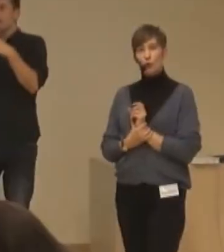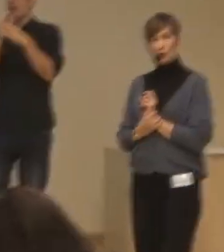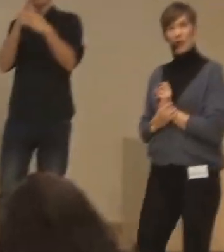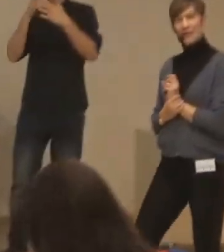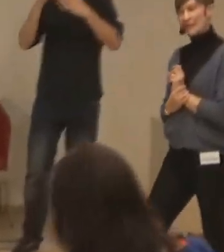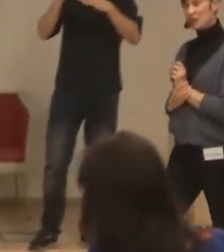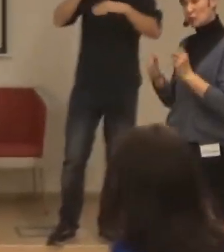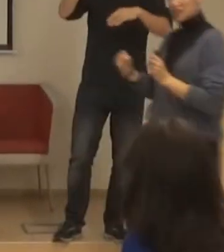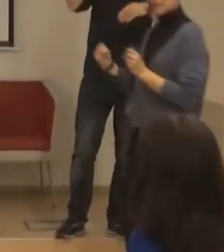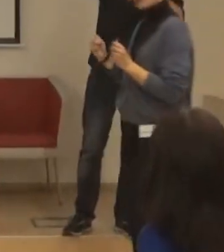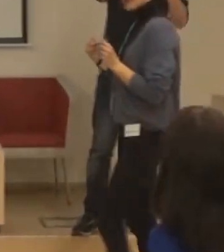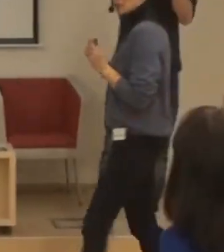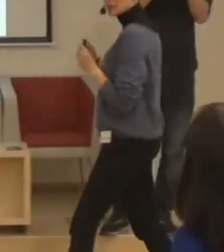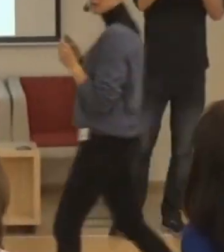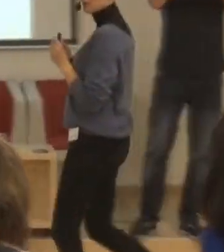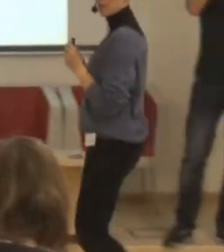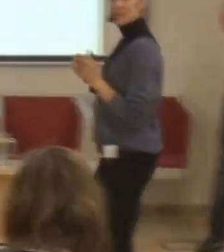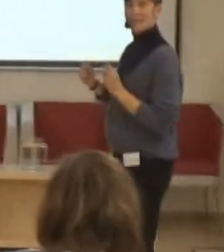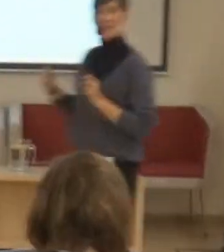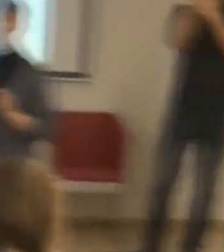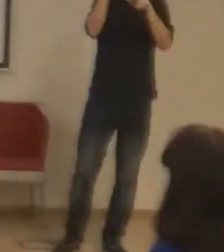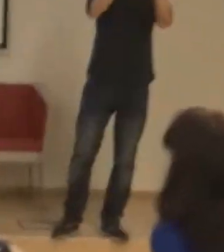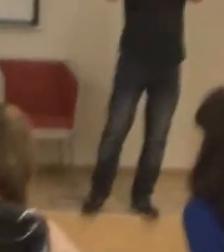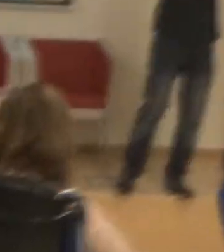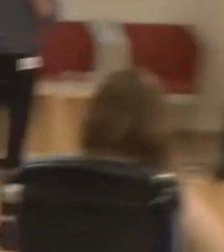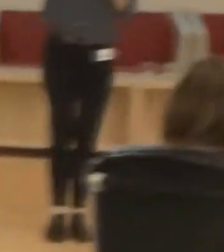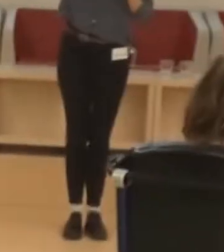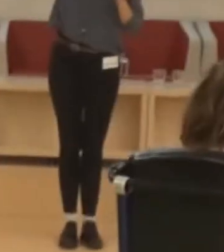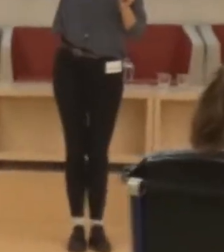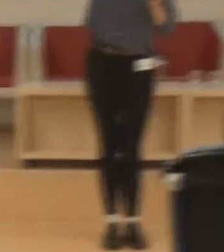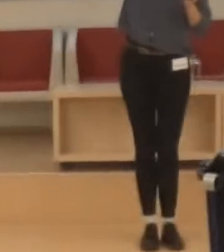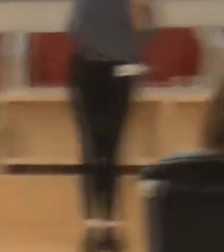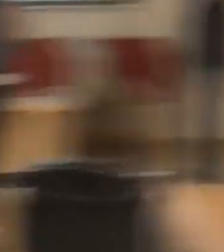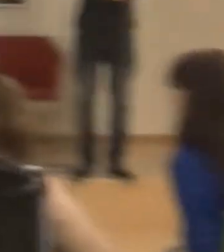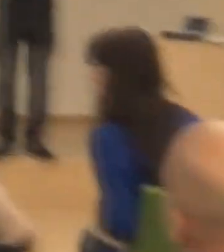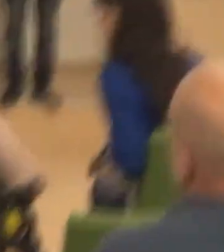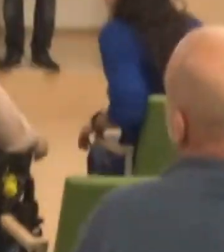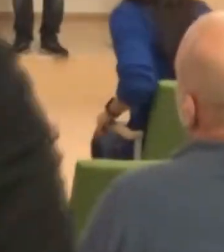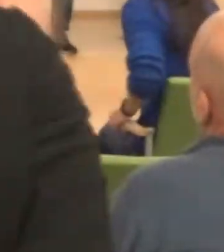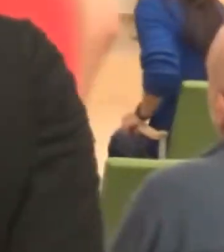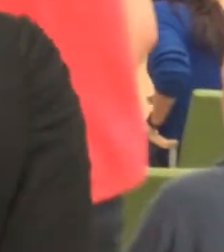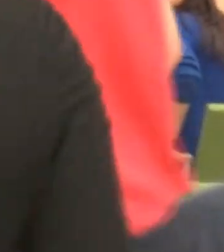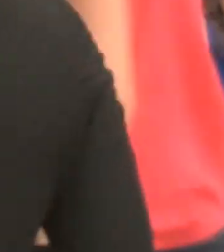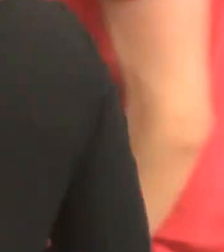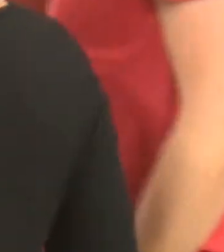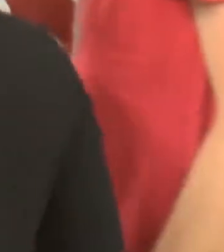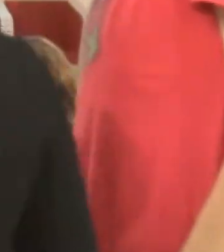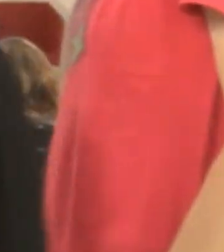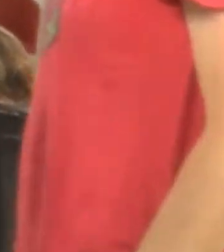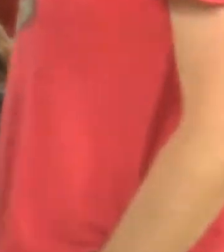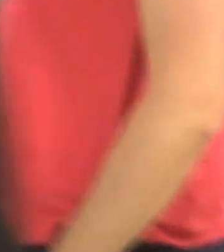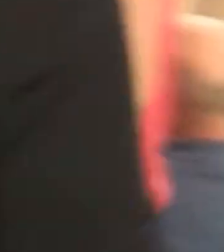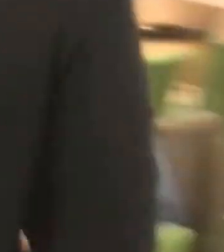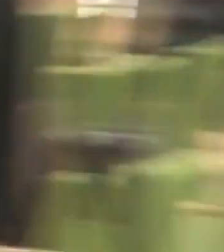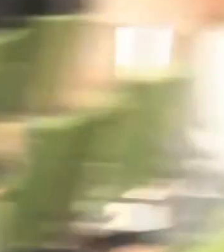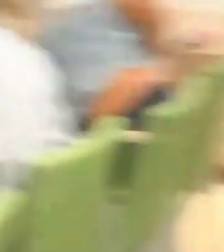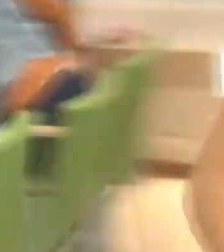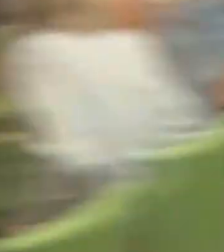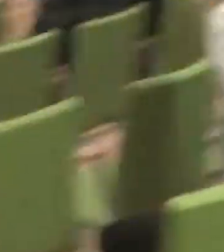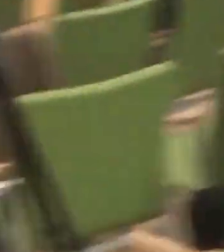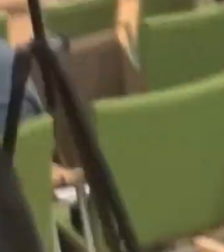Pokud souhlasíte, dobře se orientujete na nové místě, tak sem. Tak, když to vůbec